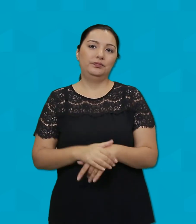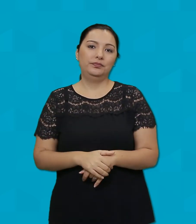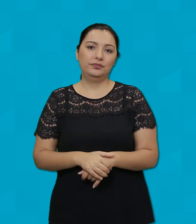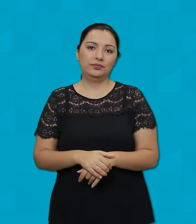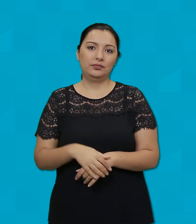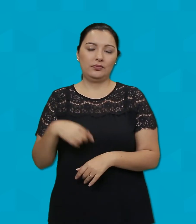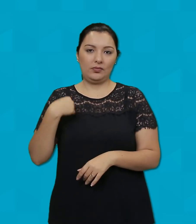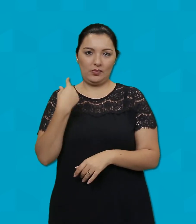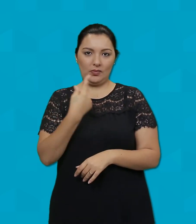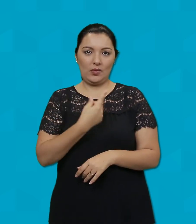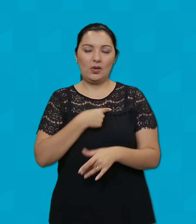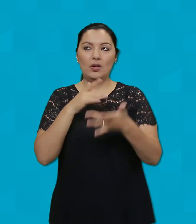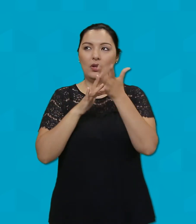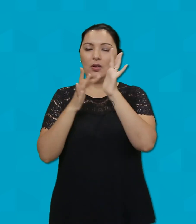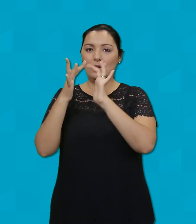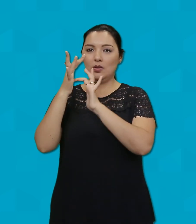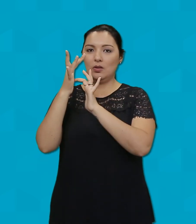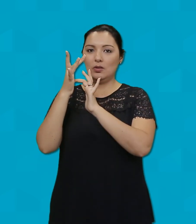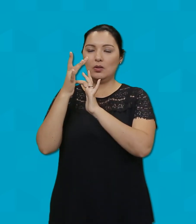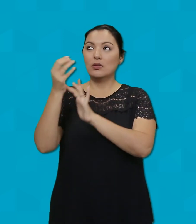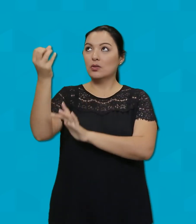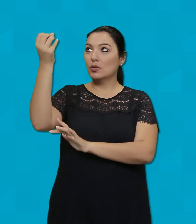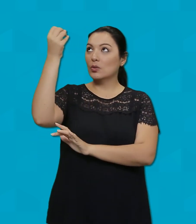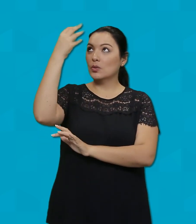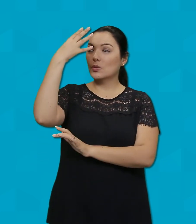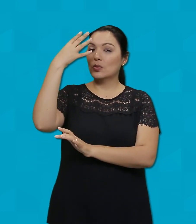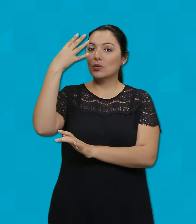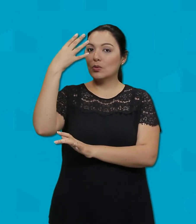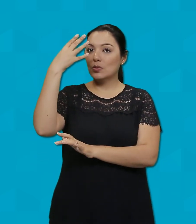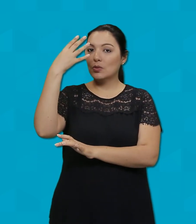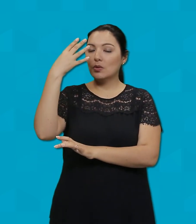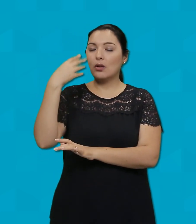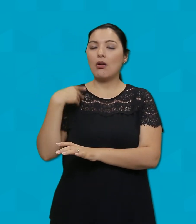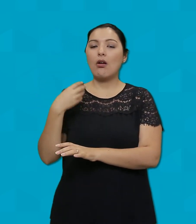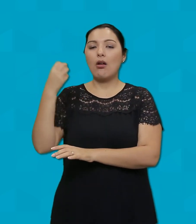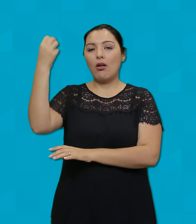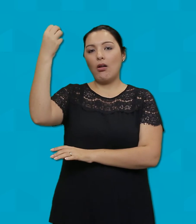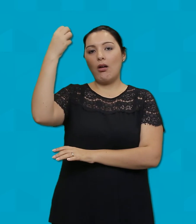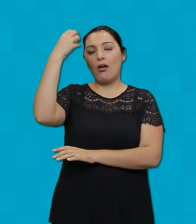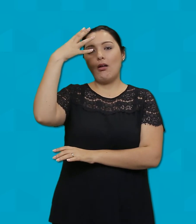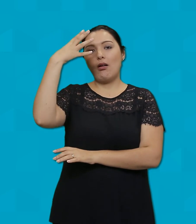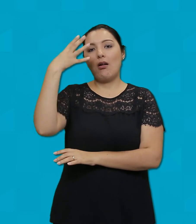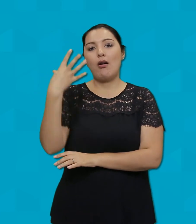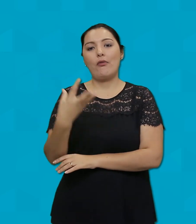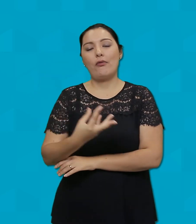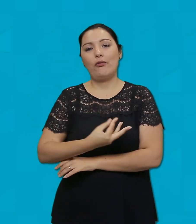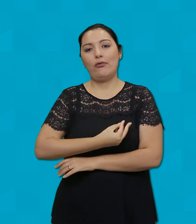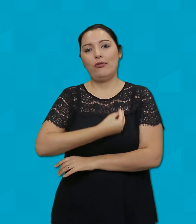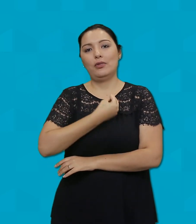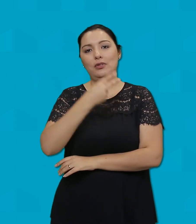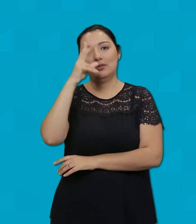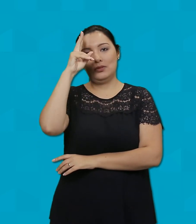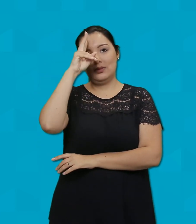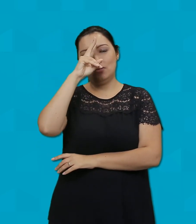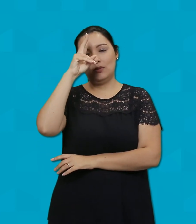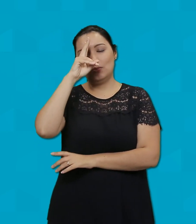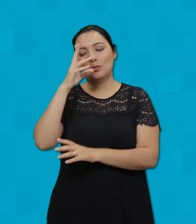nós Cristo será luz Capaz de iluminar a vida E a história de muitas pessoas